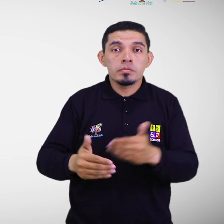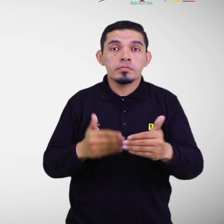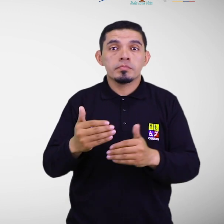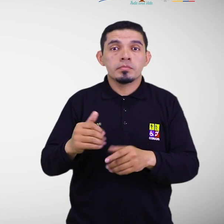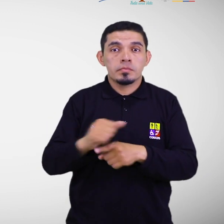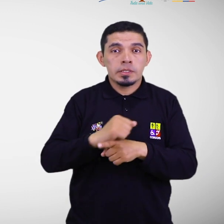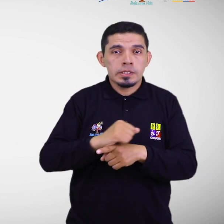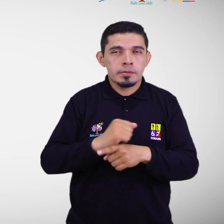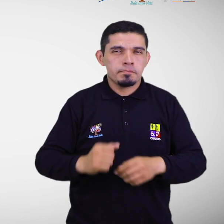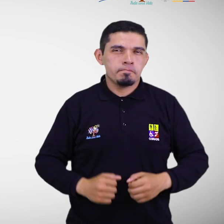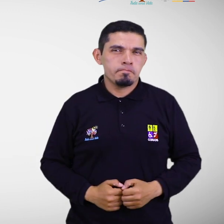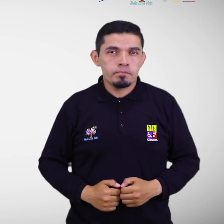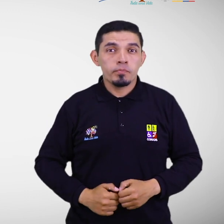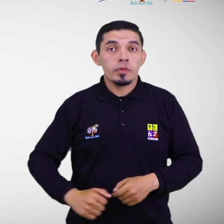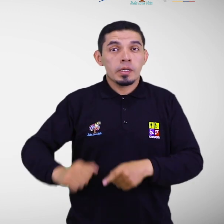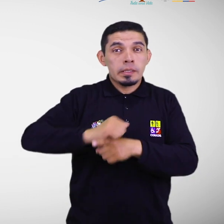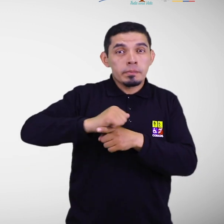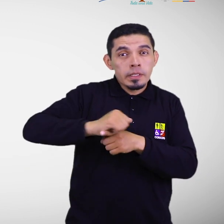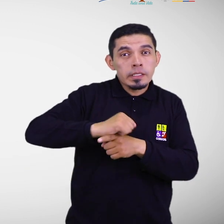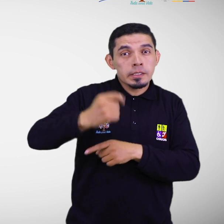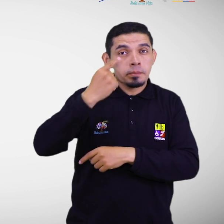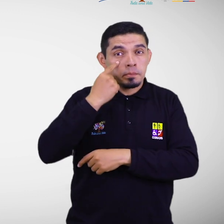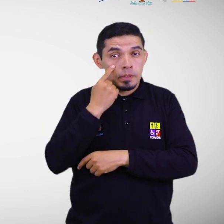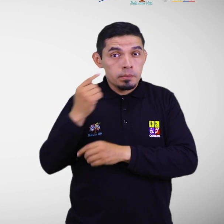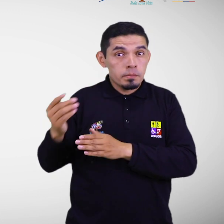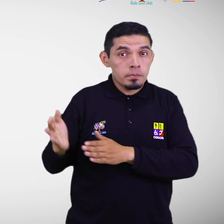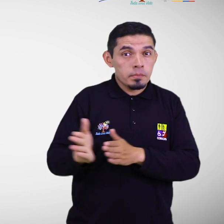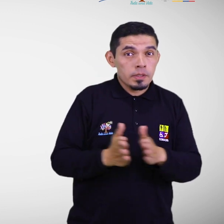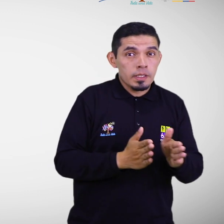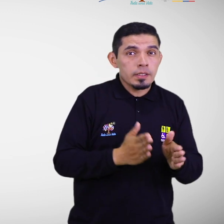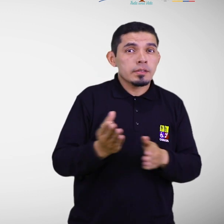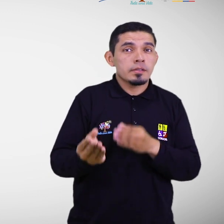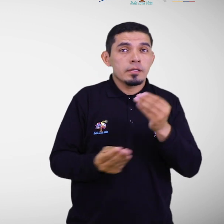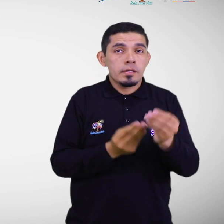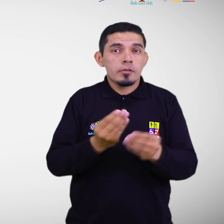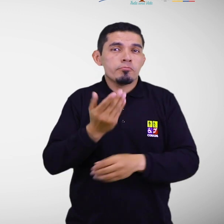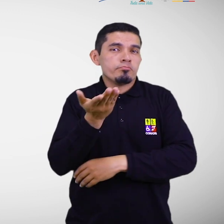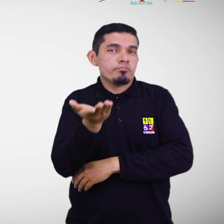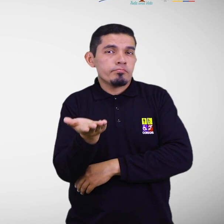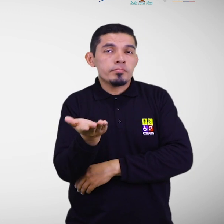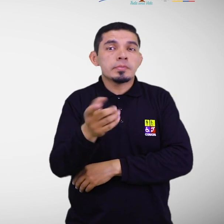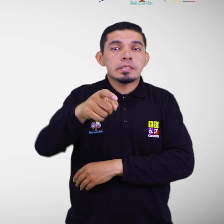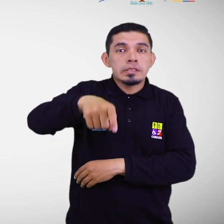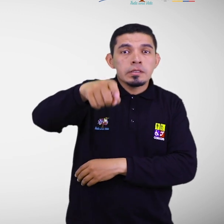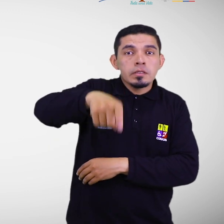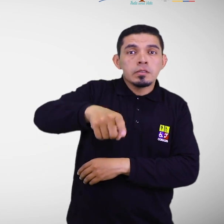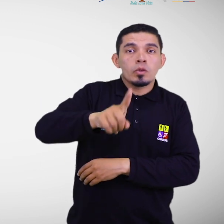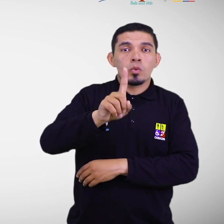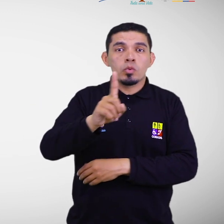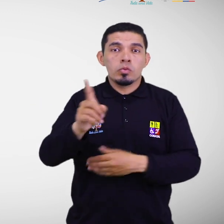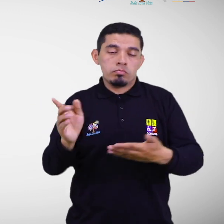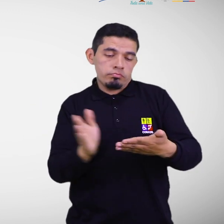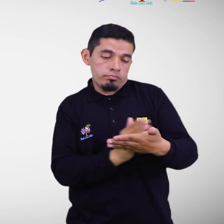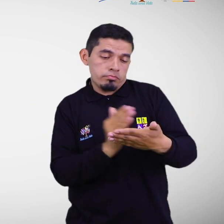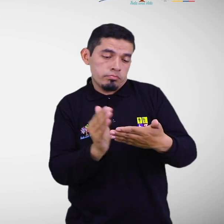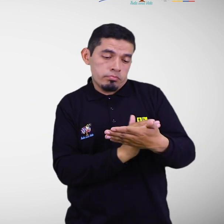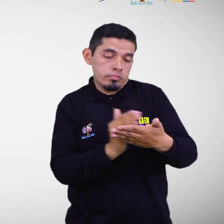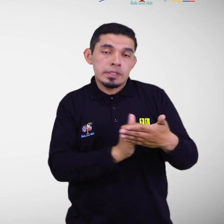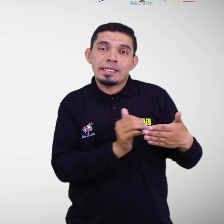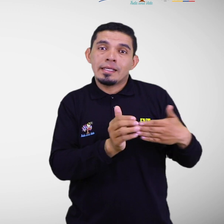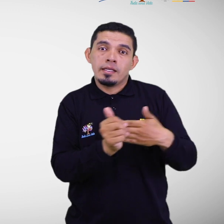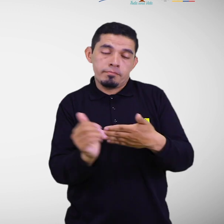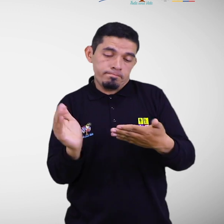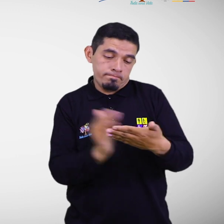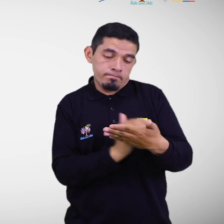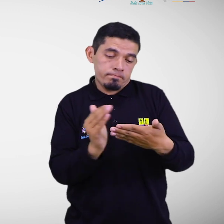los ejercicios de planificación de simulaciones y simulacros se debe contar con un guión, donde se detallen las características de la